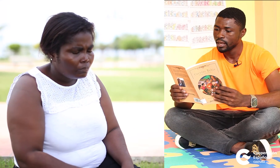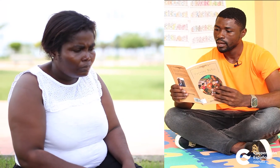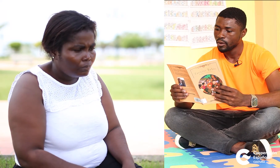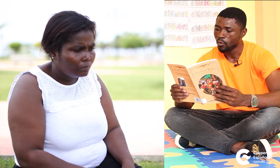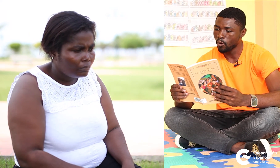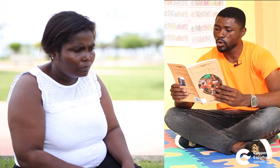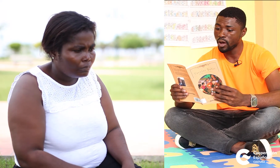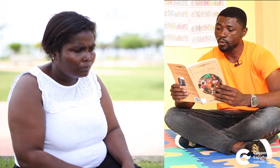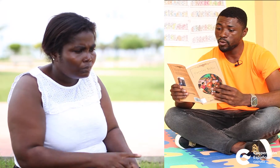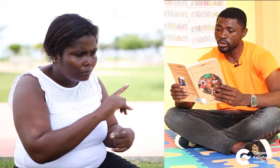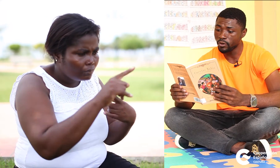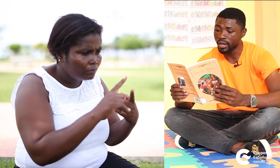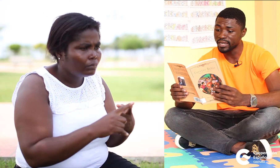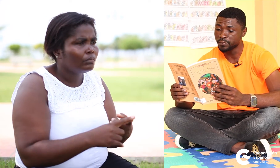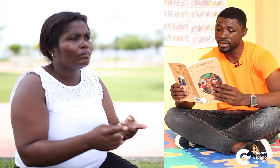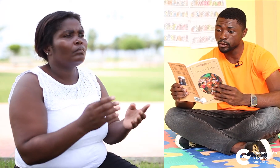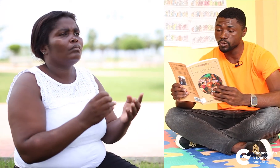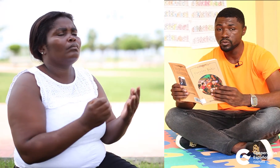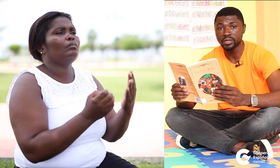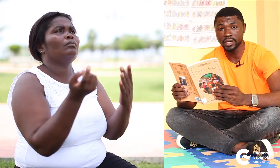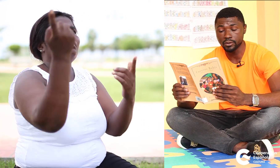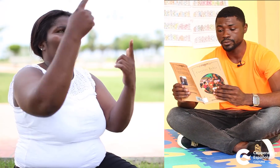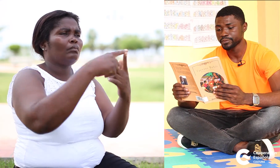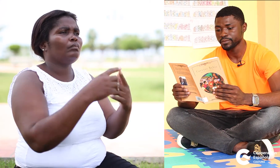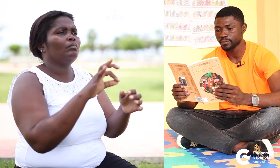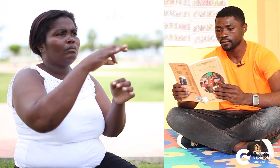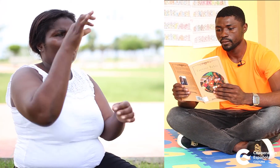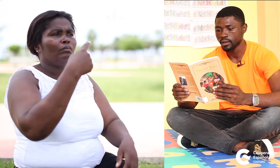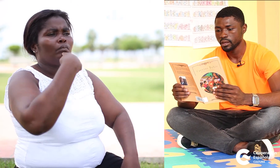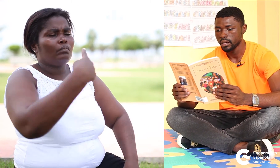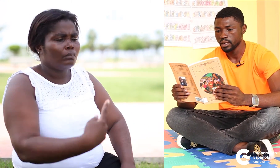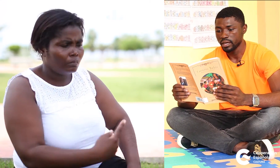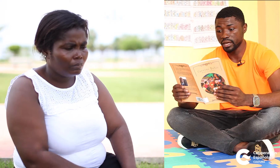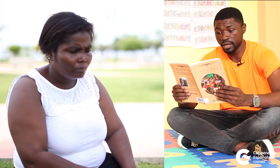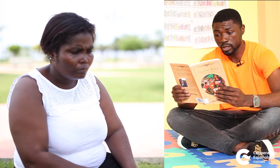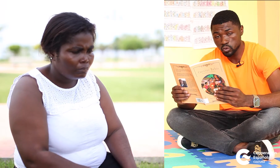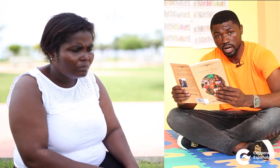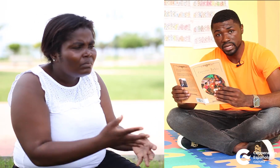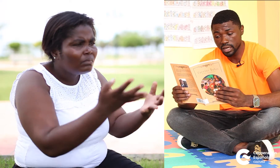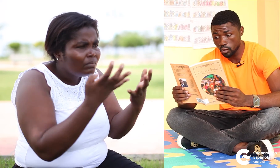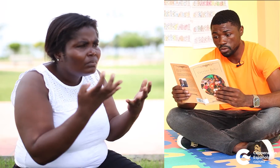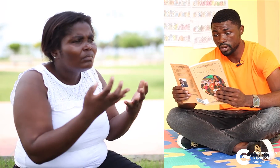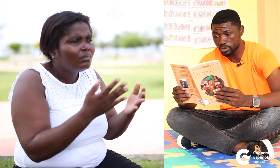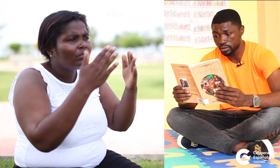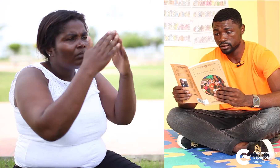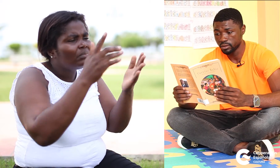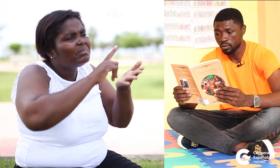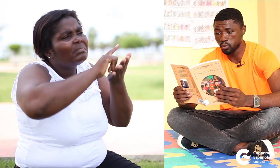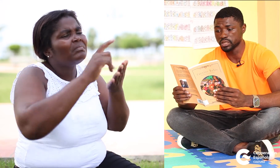Cuando acudió el espíritu, dijo, ¿Querías una casa reluciente? Pues